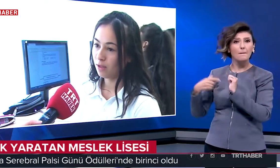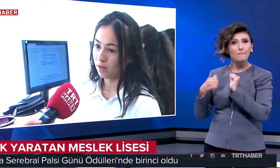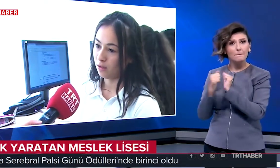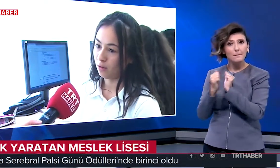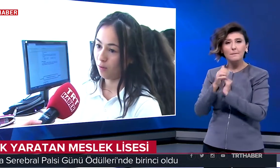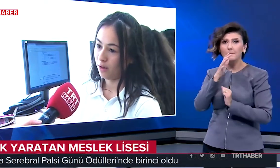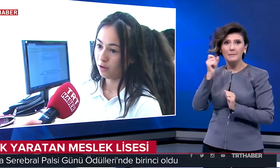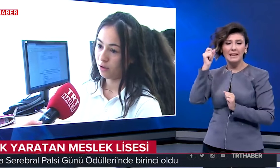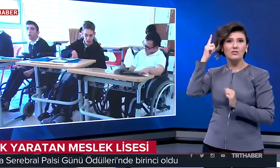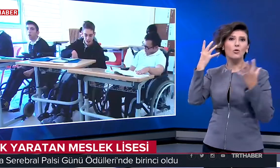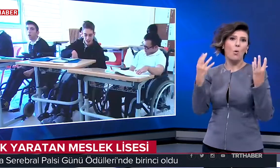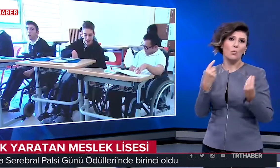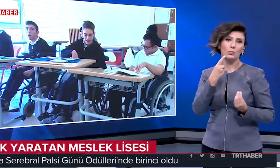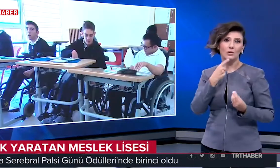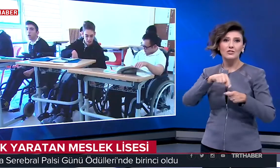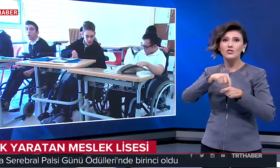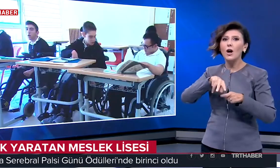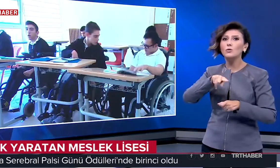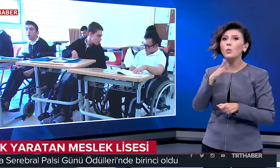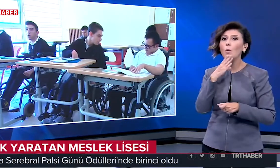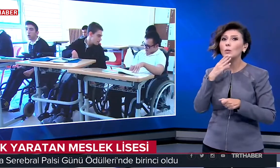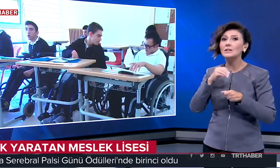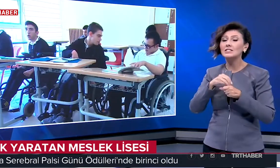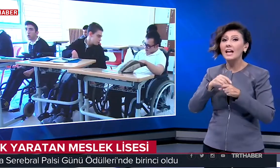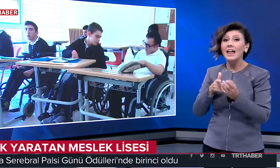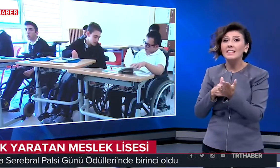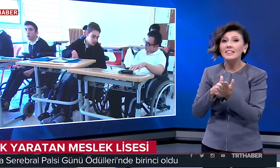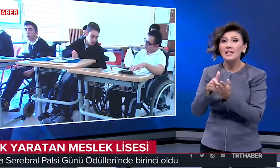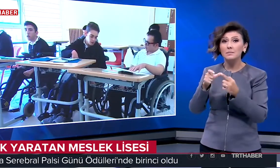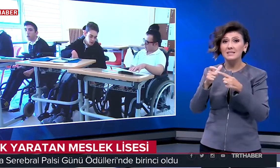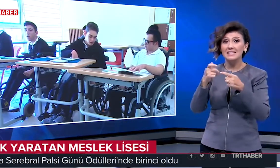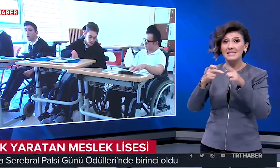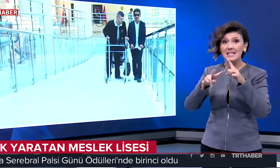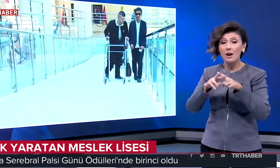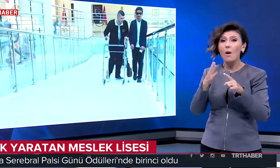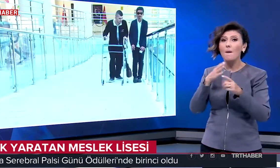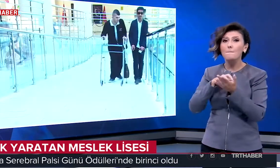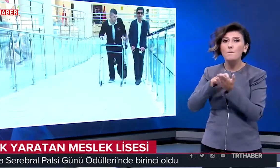olmamızı kazandırıyor bence. Çay yolundaki okulda tarım ve seracılık bölümünün açılması da planlanıyor.